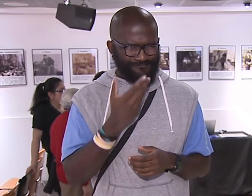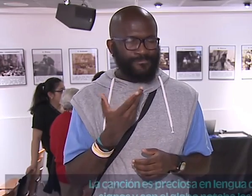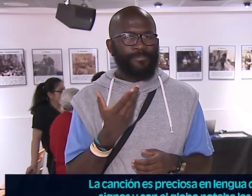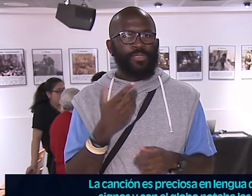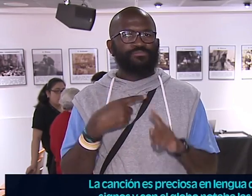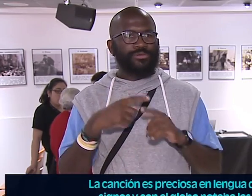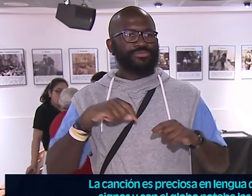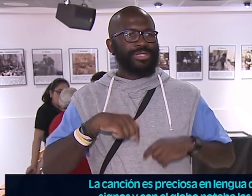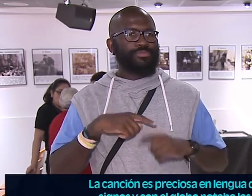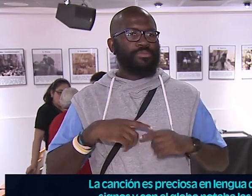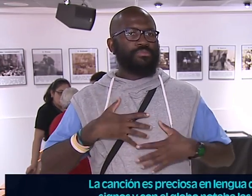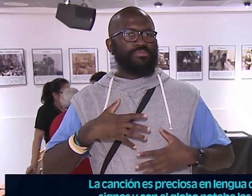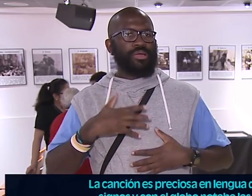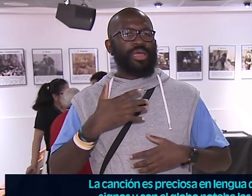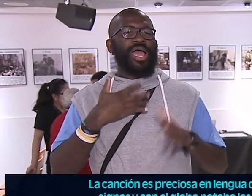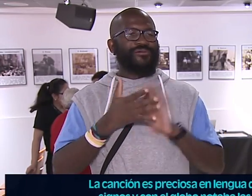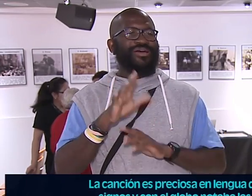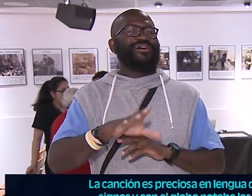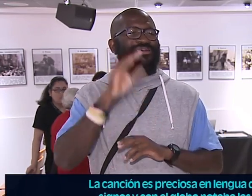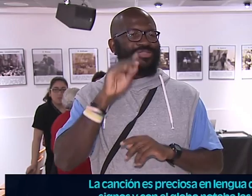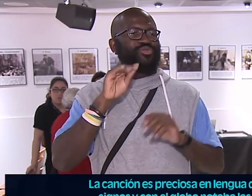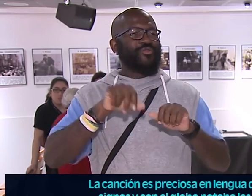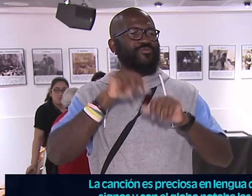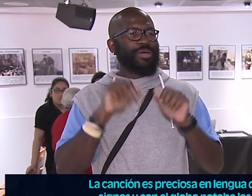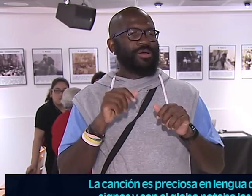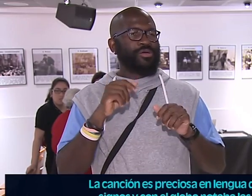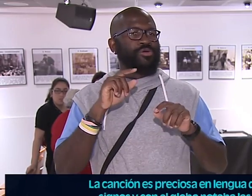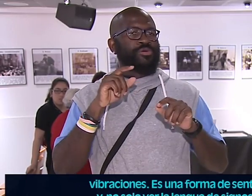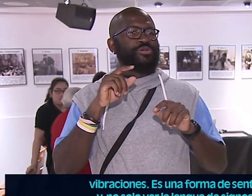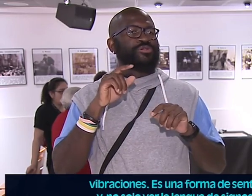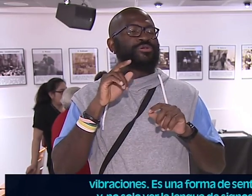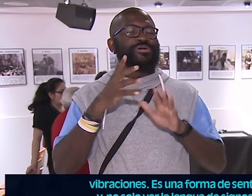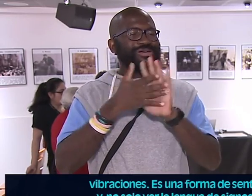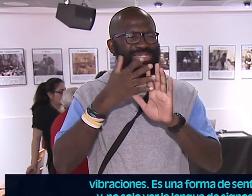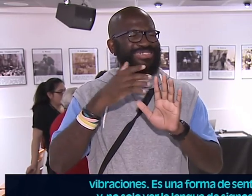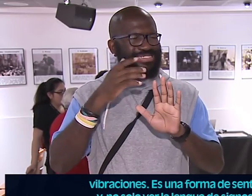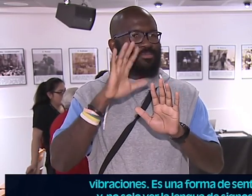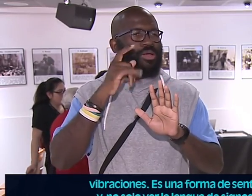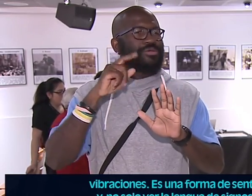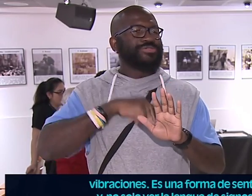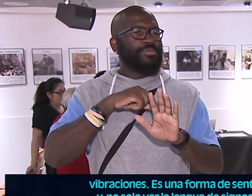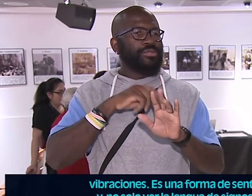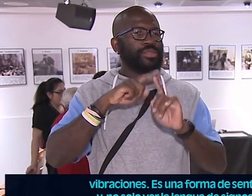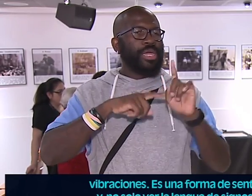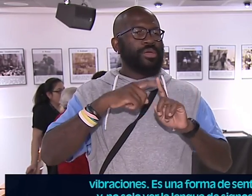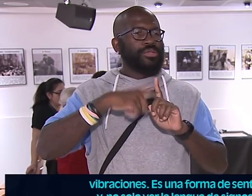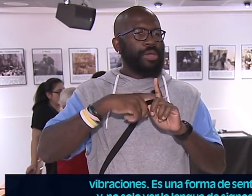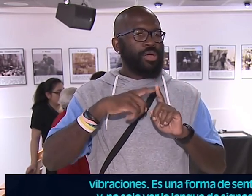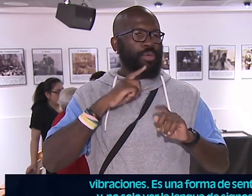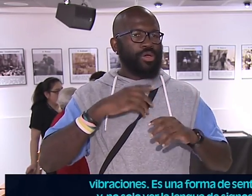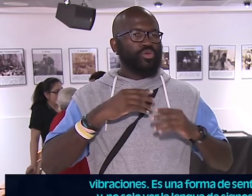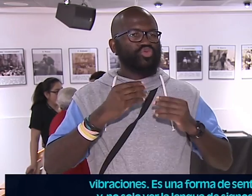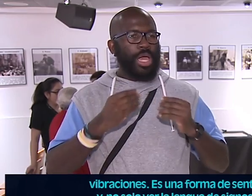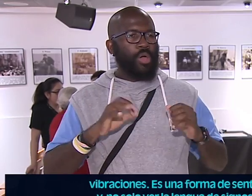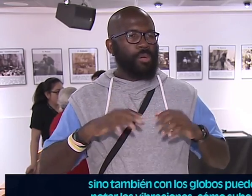La canción es preciosa en lengua de signos y con el globo notaba las vibraciones. Es una forma de sentir y no solo